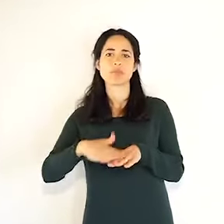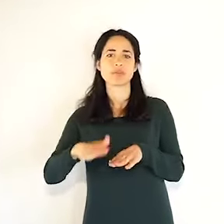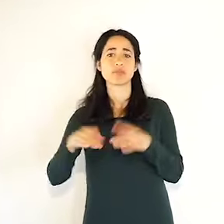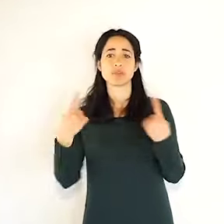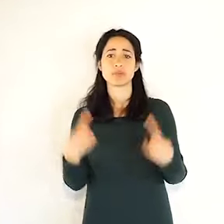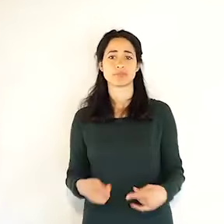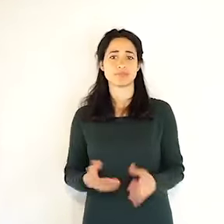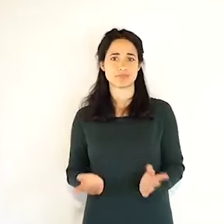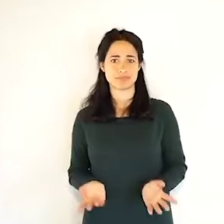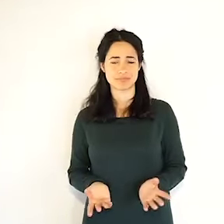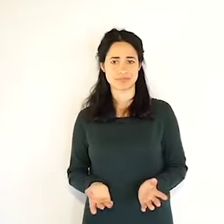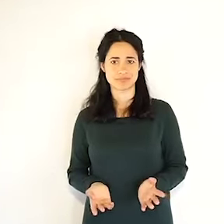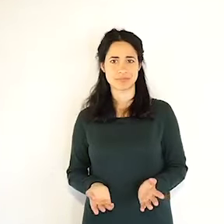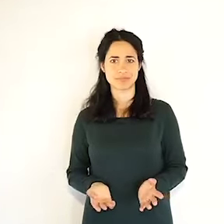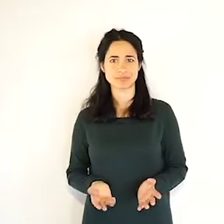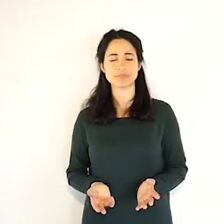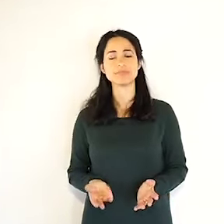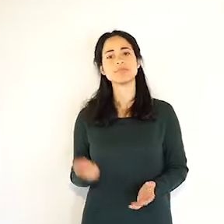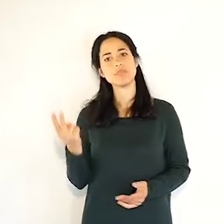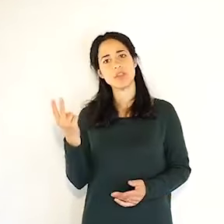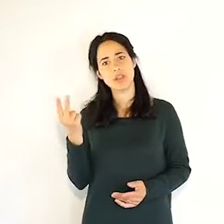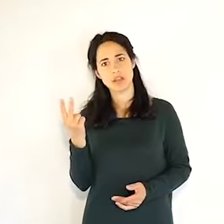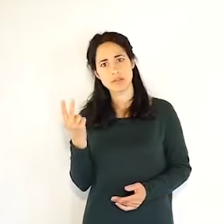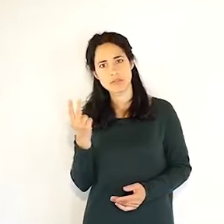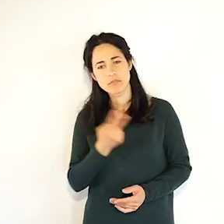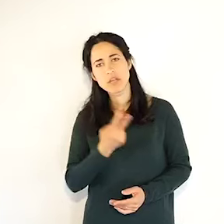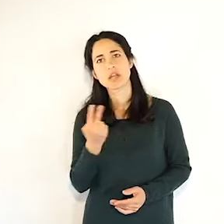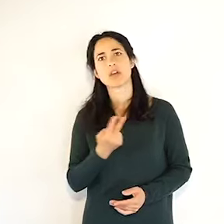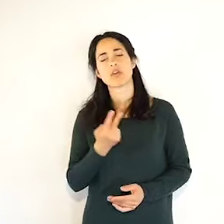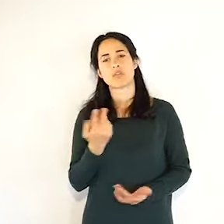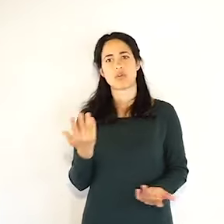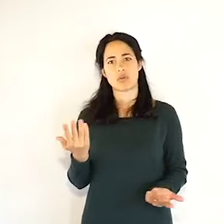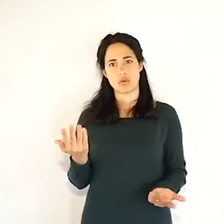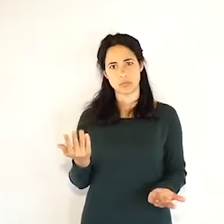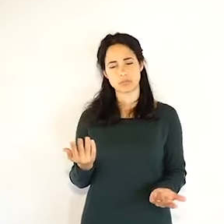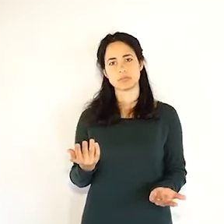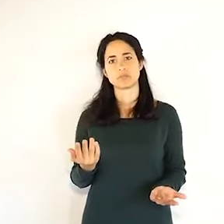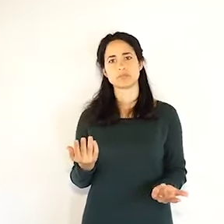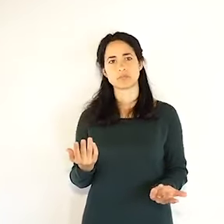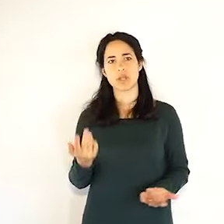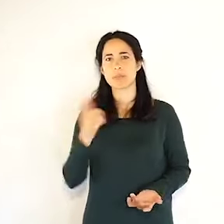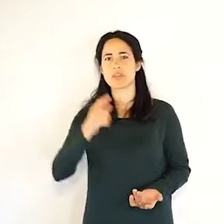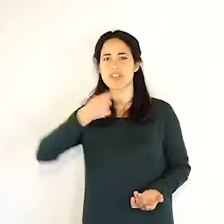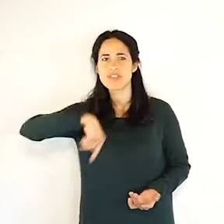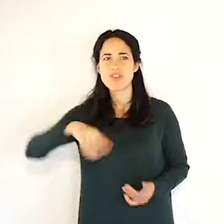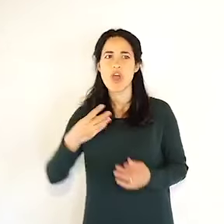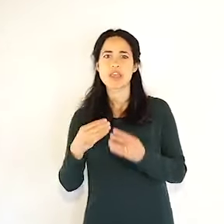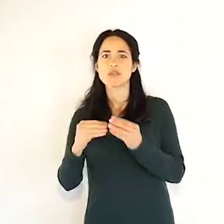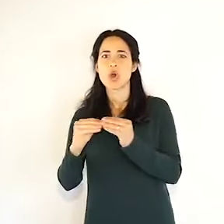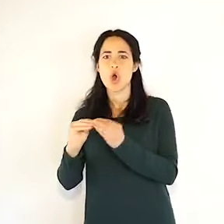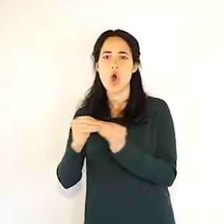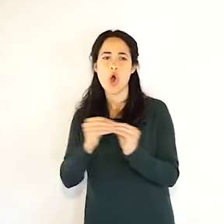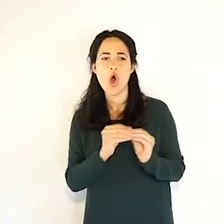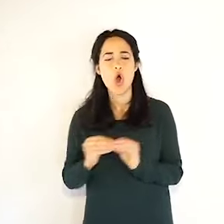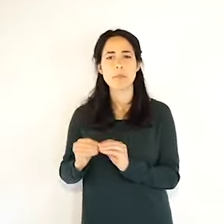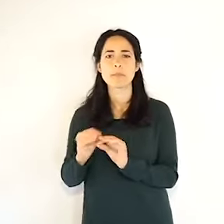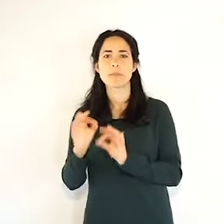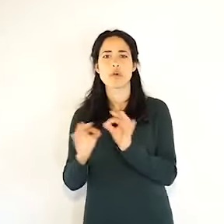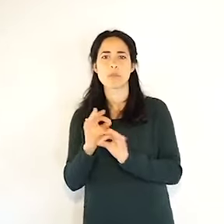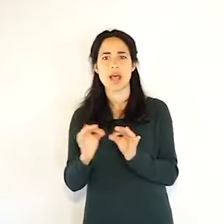alcuni anche rapidamente, presto ai primi di maggio, anche per finanziamenti che già erano in corso, ma che vengono